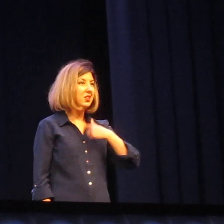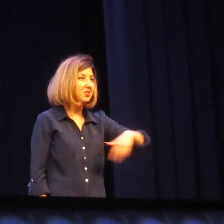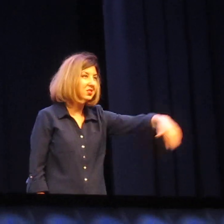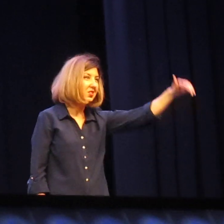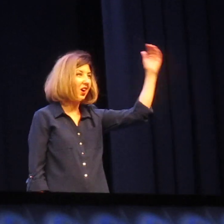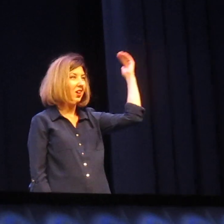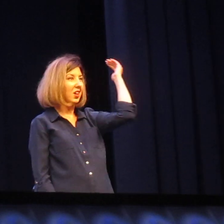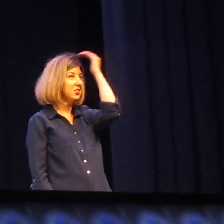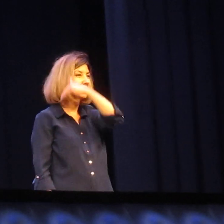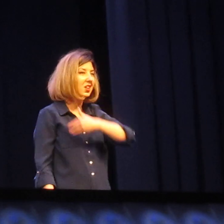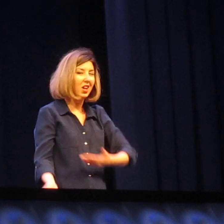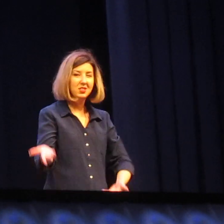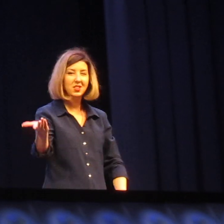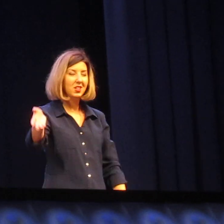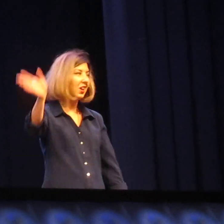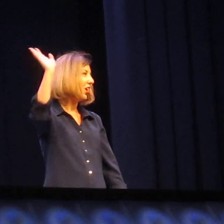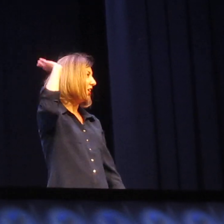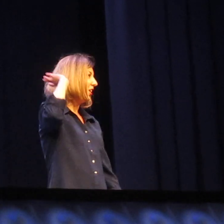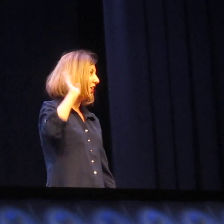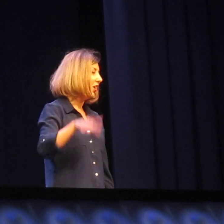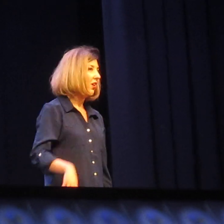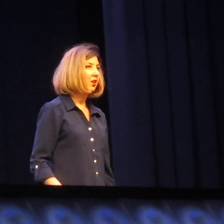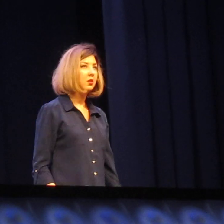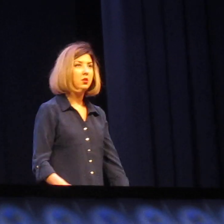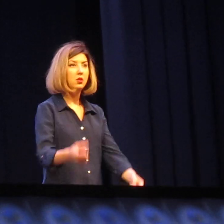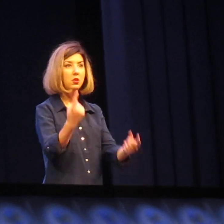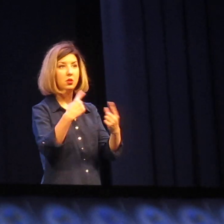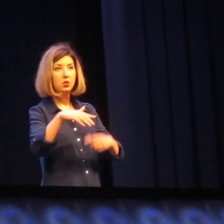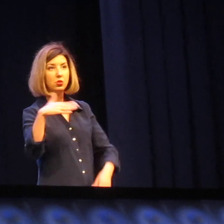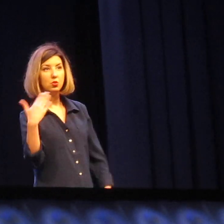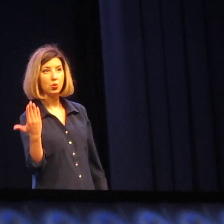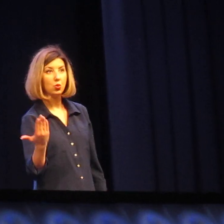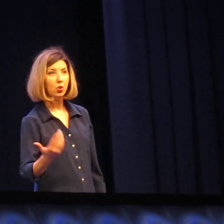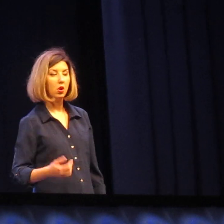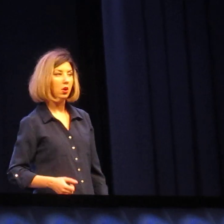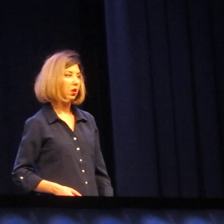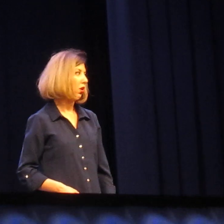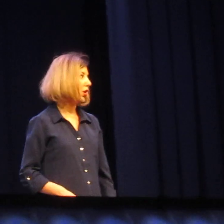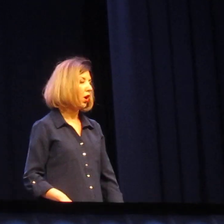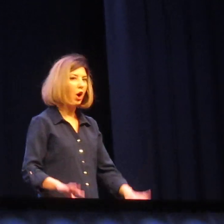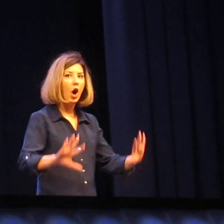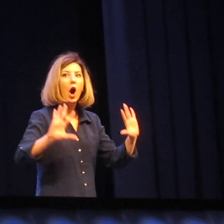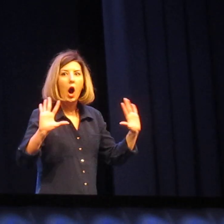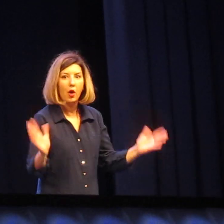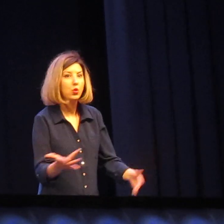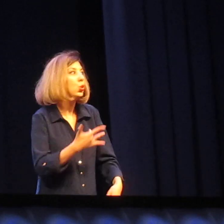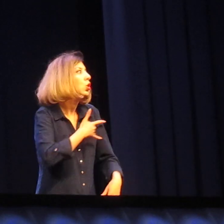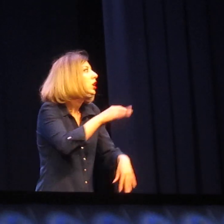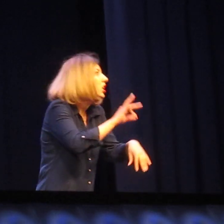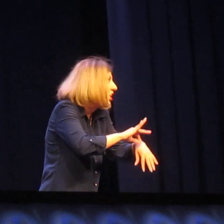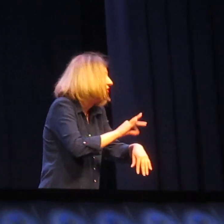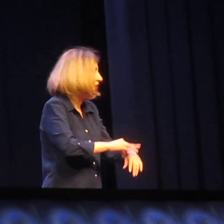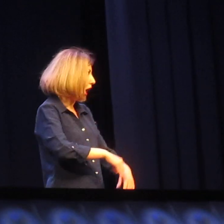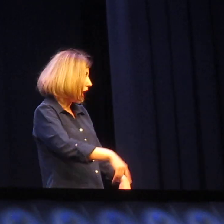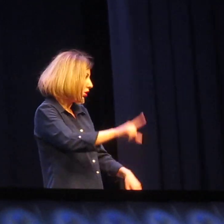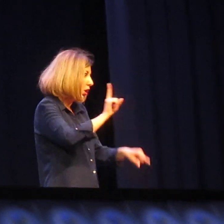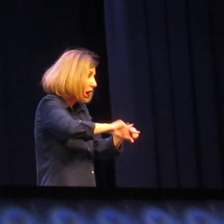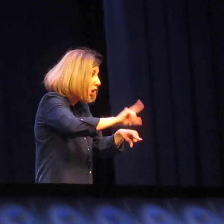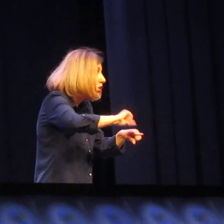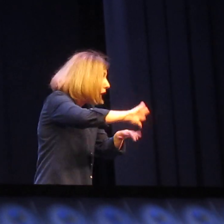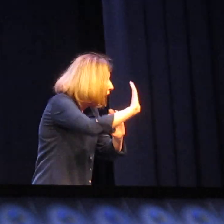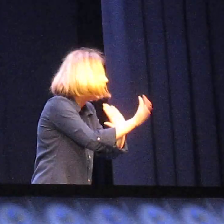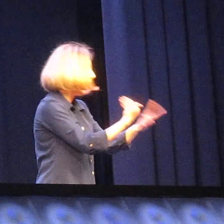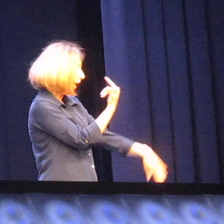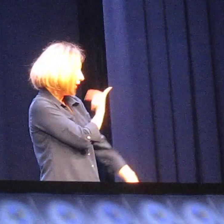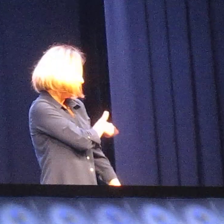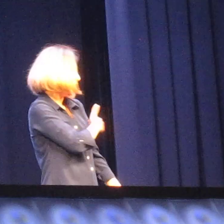напился, как скотина. Другой, а вдруг инфаркт?